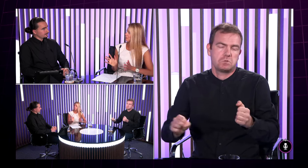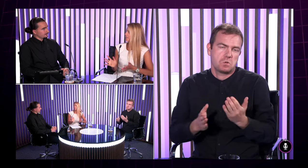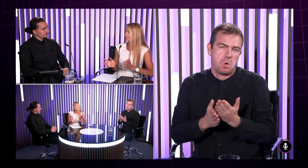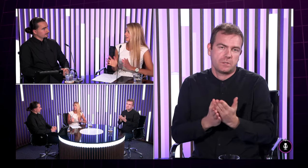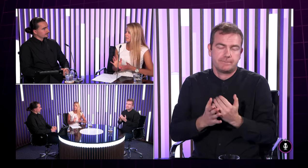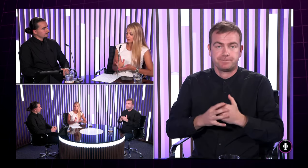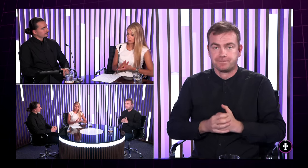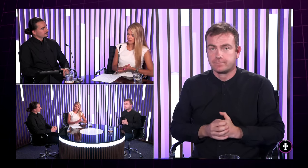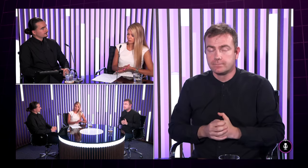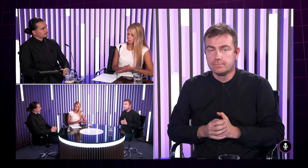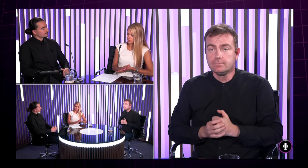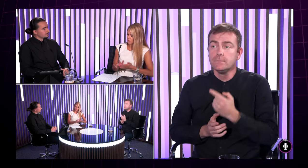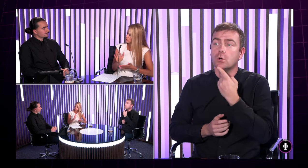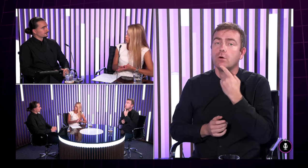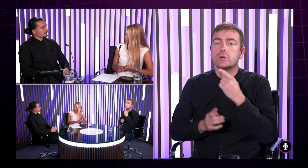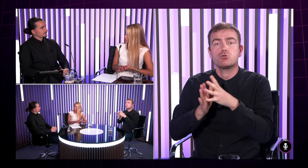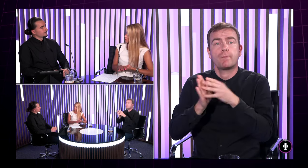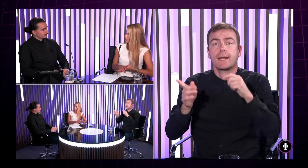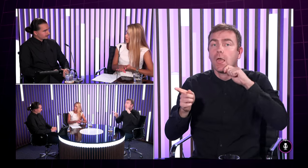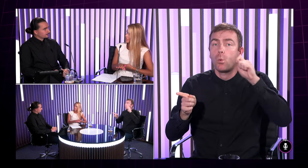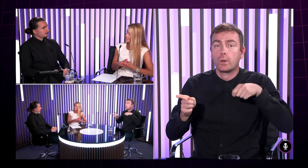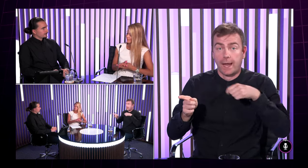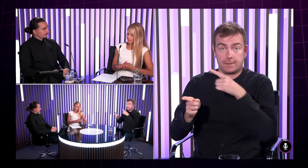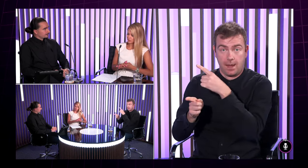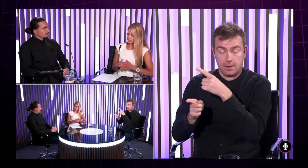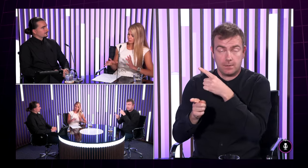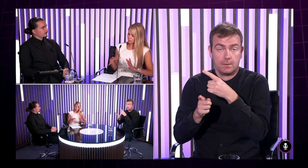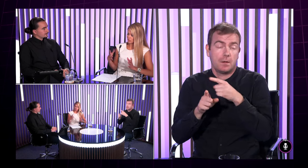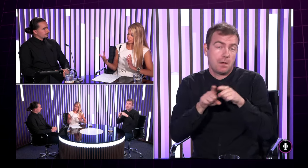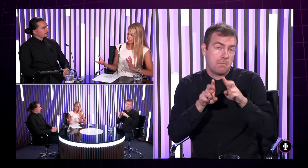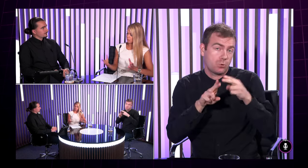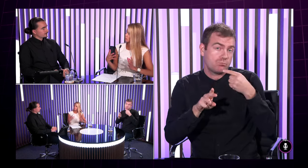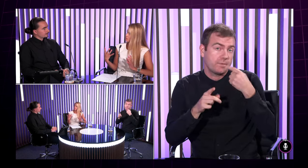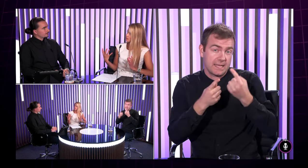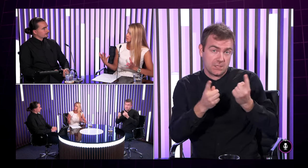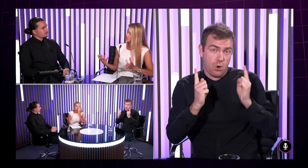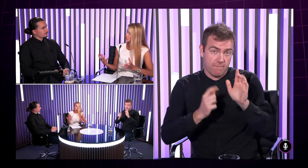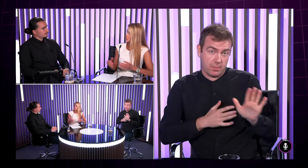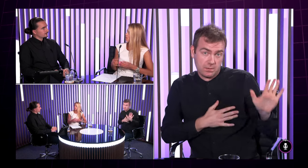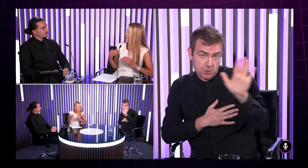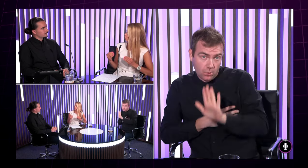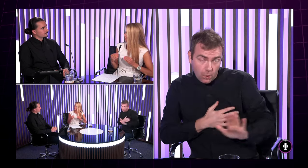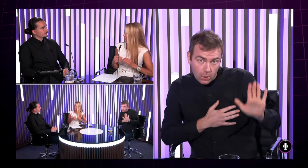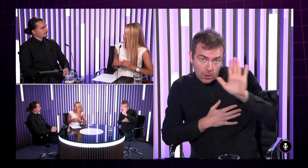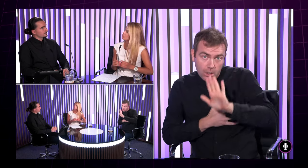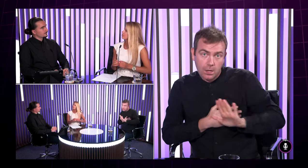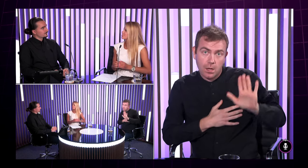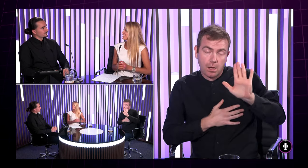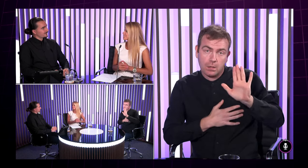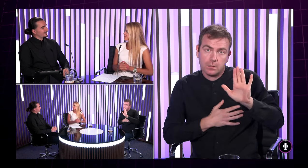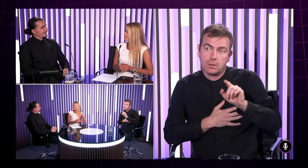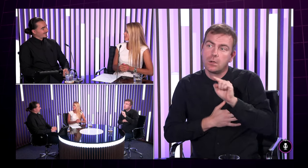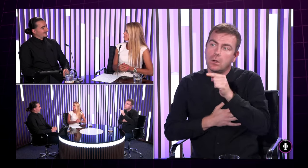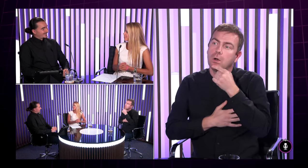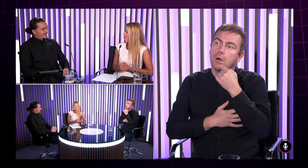pre príklad napríklad tú Ukrajinu tak môžeme povedať že Slovensko je také čo sa tlmočenia oproti tomu celostomu týka rodine tak ste ho